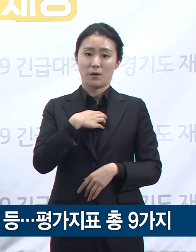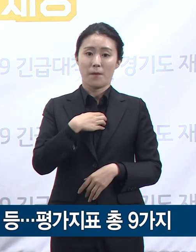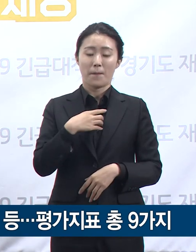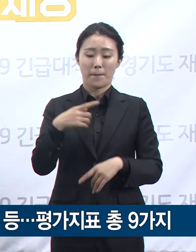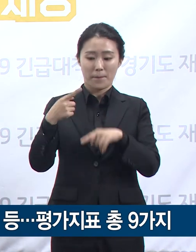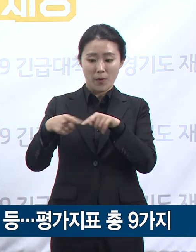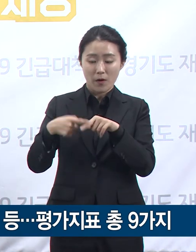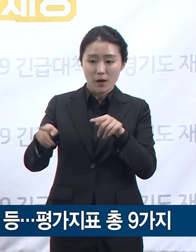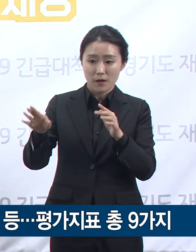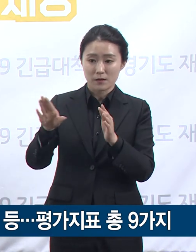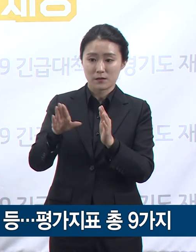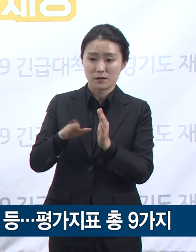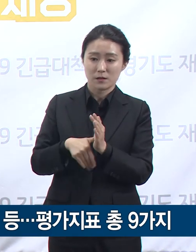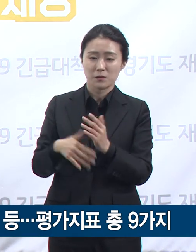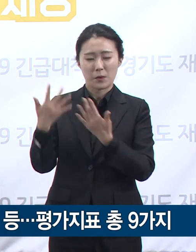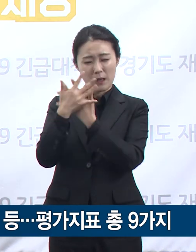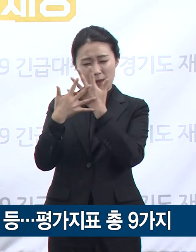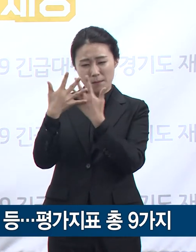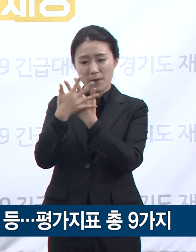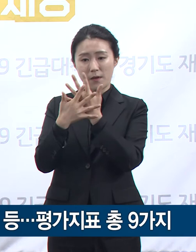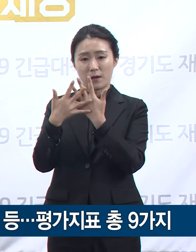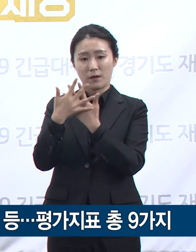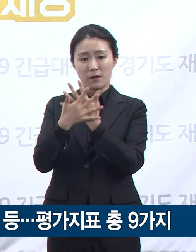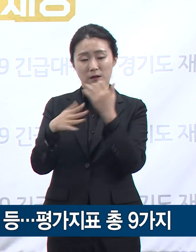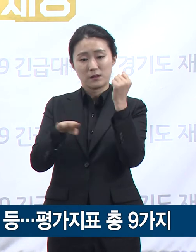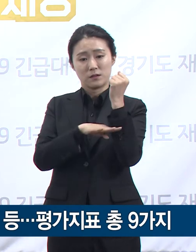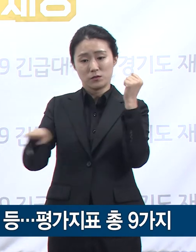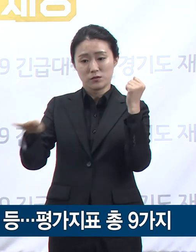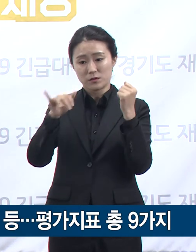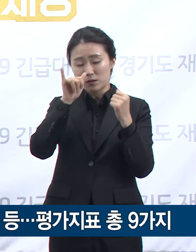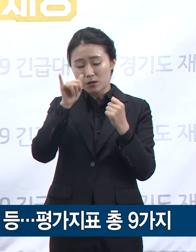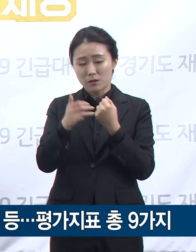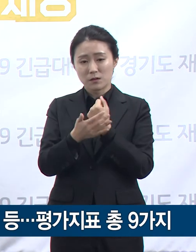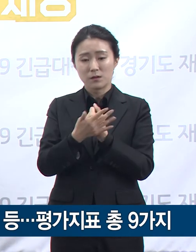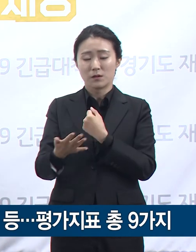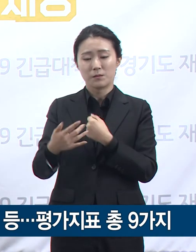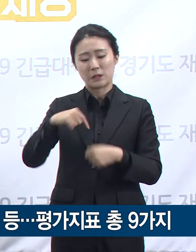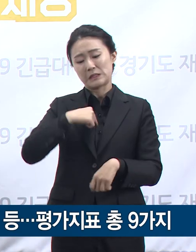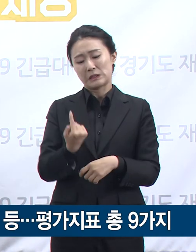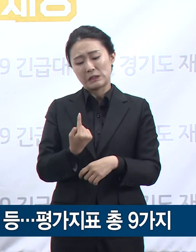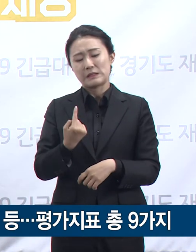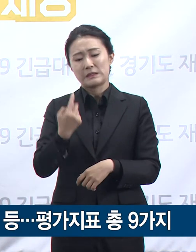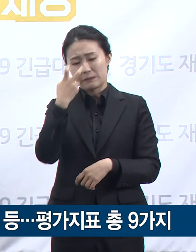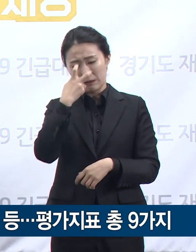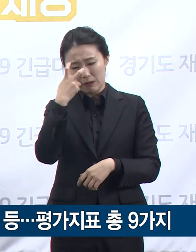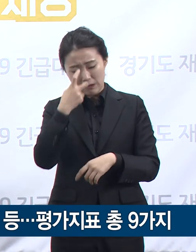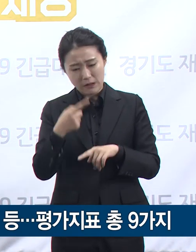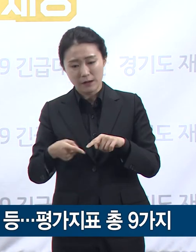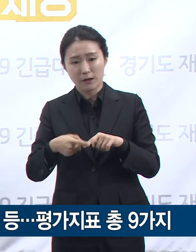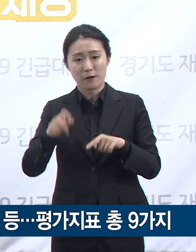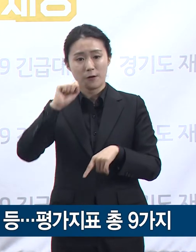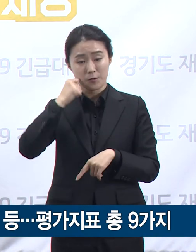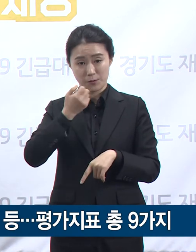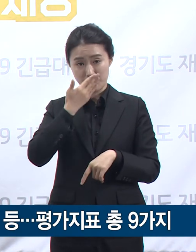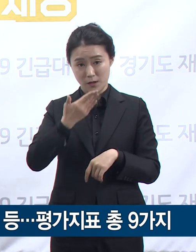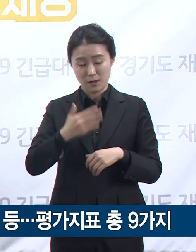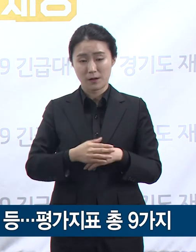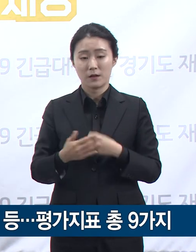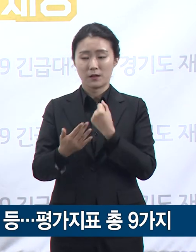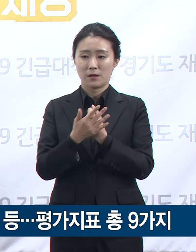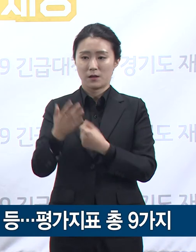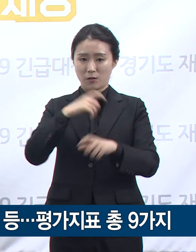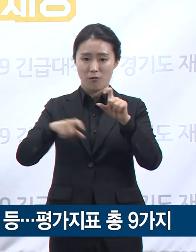가능과 같은 모호한 세부 기준으로 자체 평가가 어려울 수 있음을 감안하여 경기도는 평가 체계를 보다